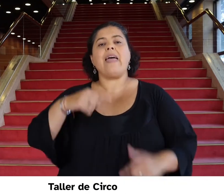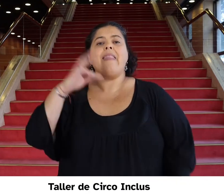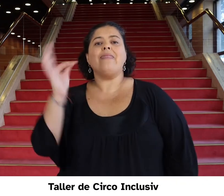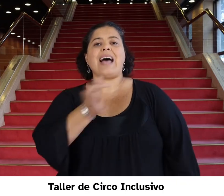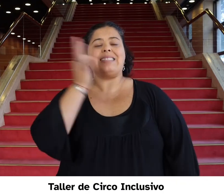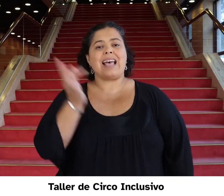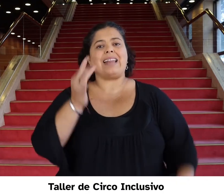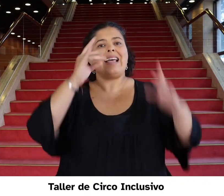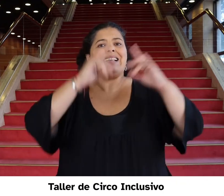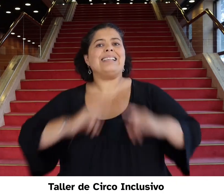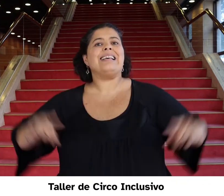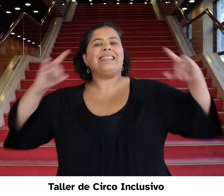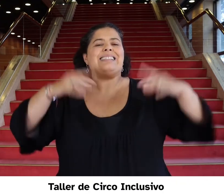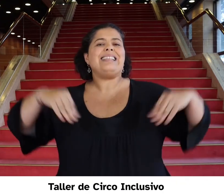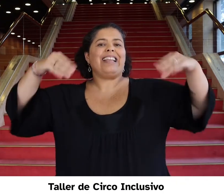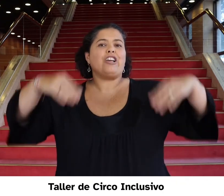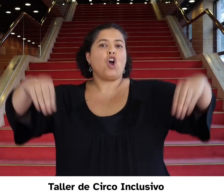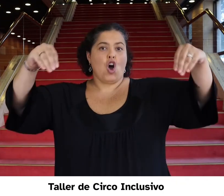Taller de circo inclusivo.